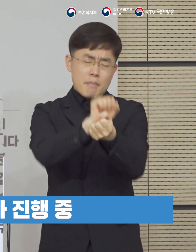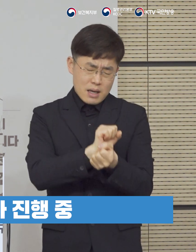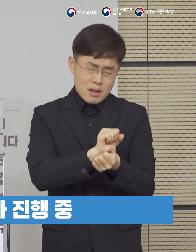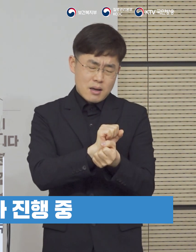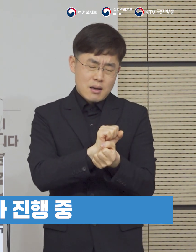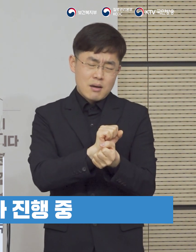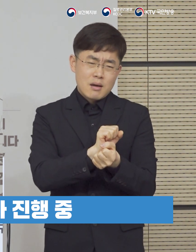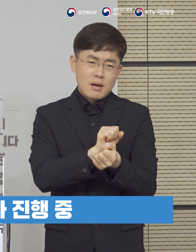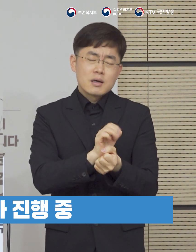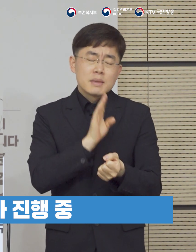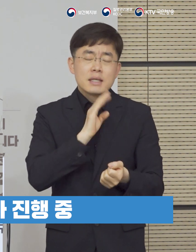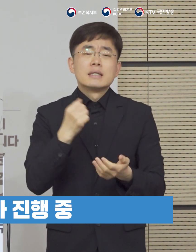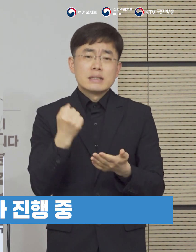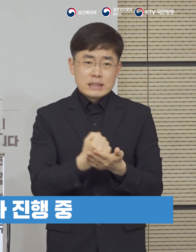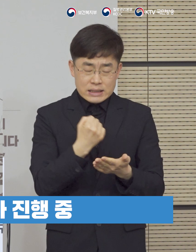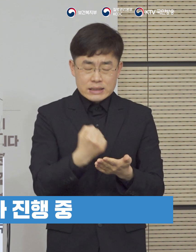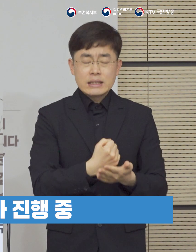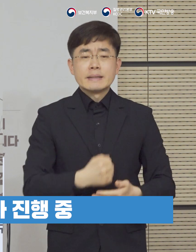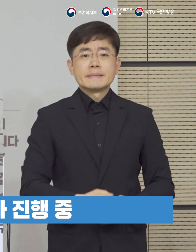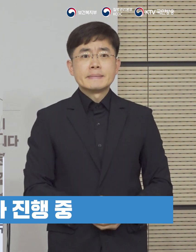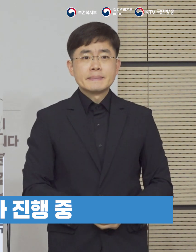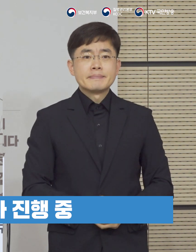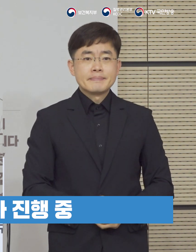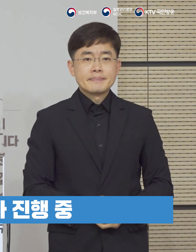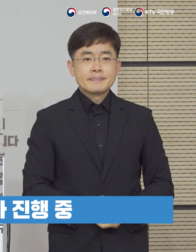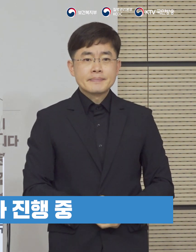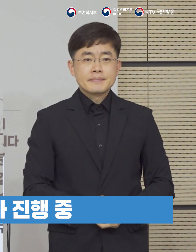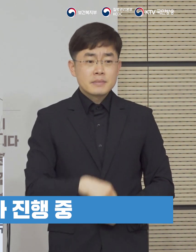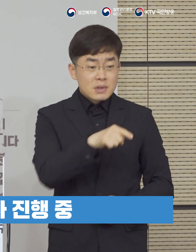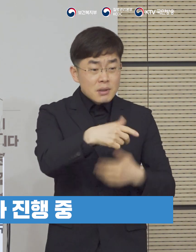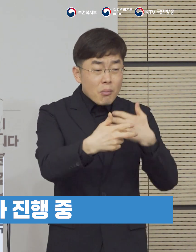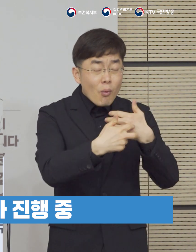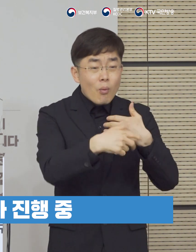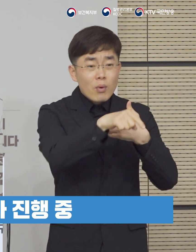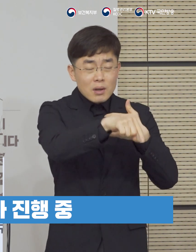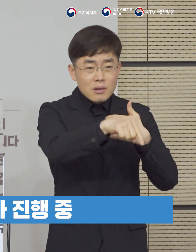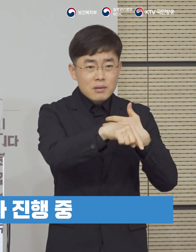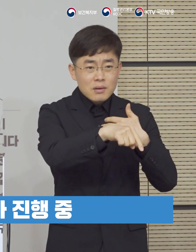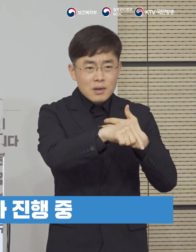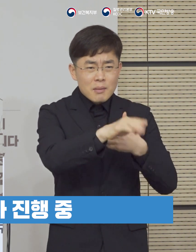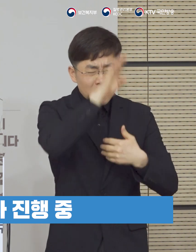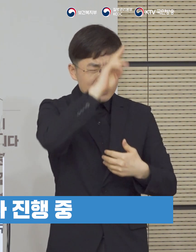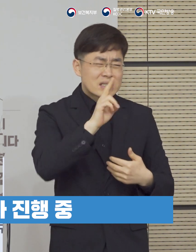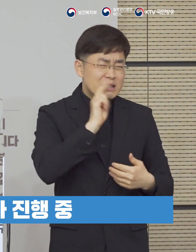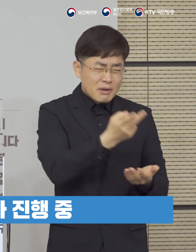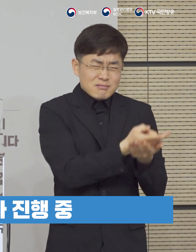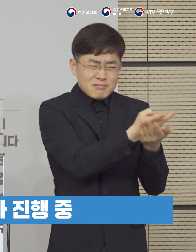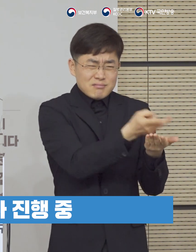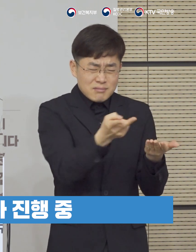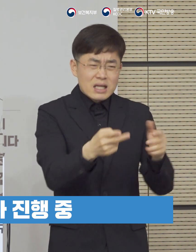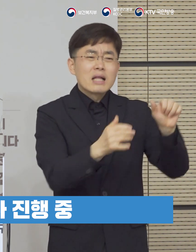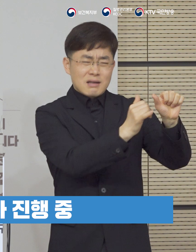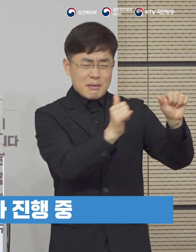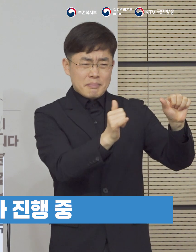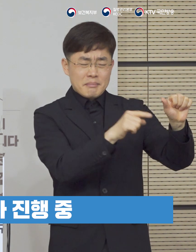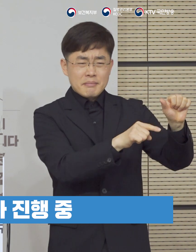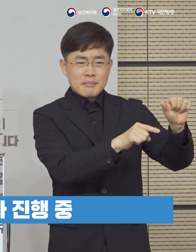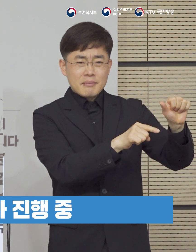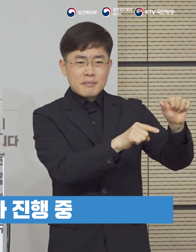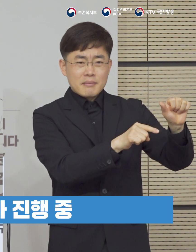근무하는 간호사 두 분이 확진 판정을 받는 가슴 아픈 일이 있었습니다. 이 병원에는